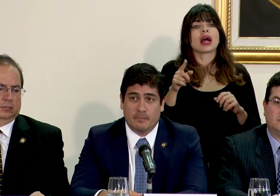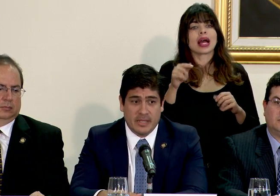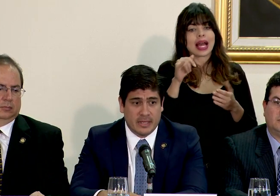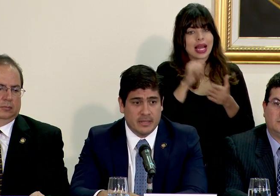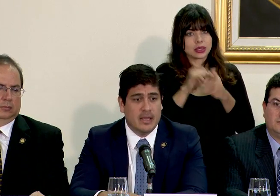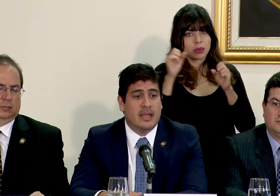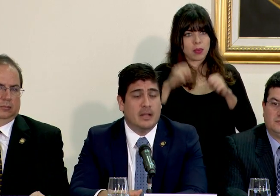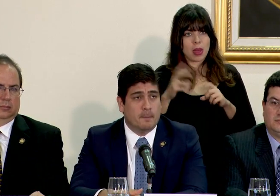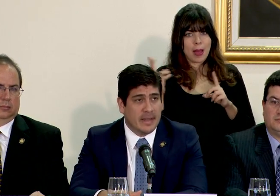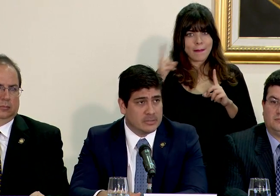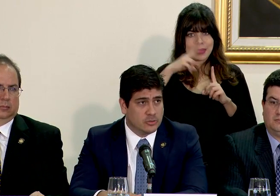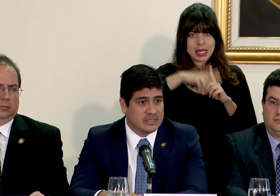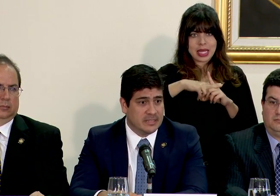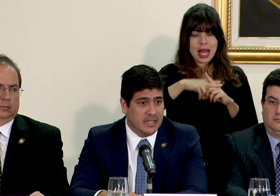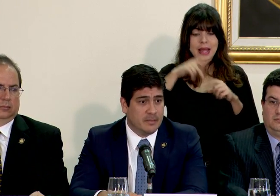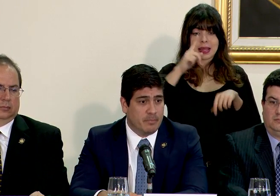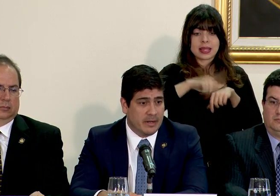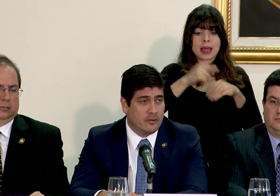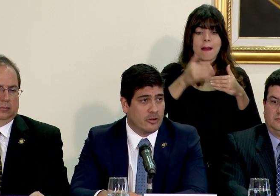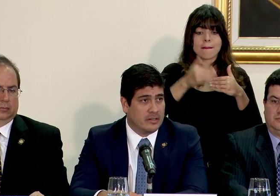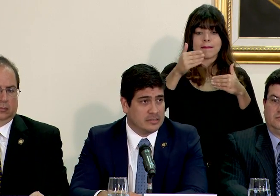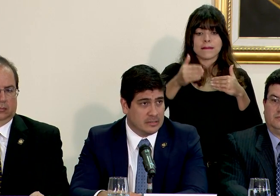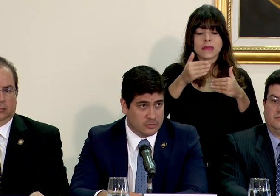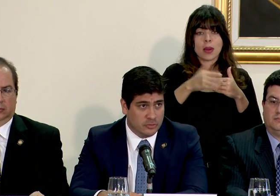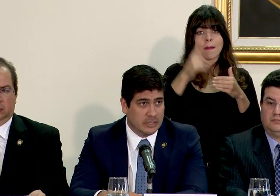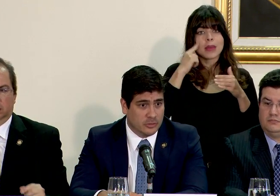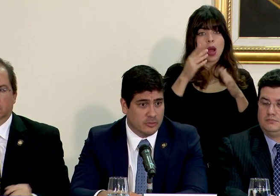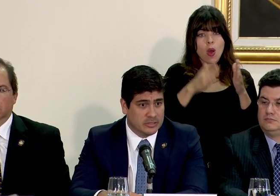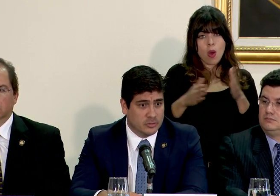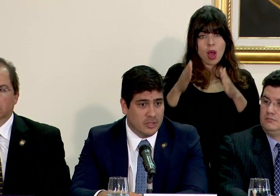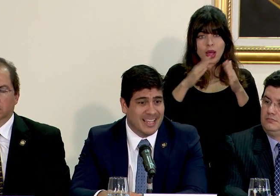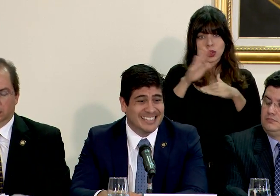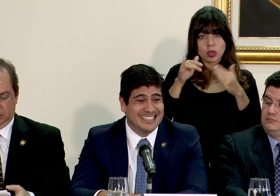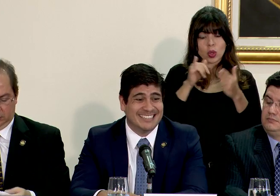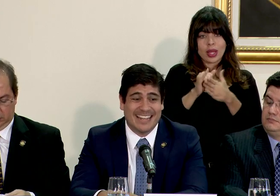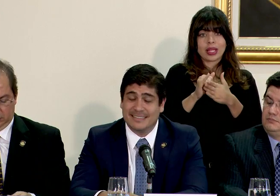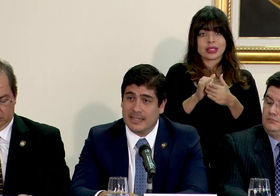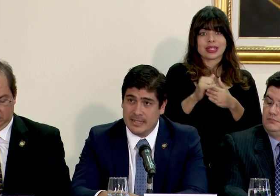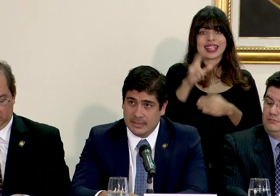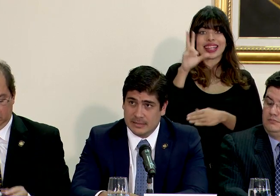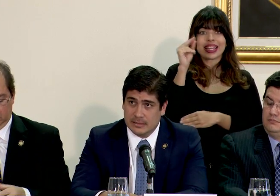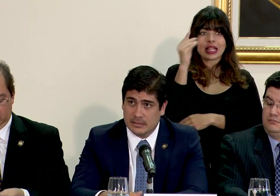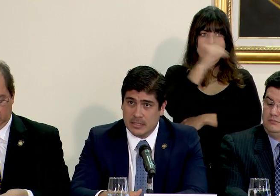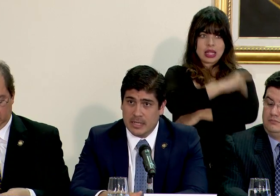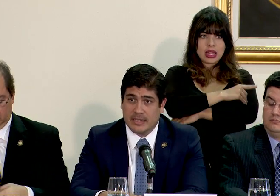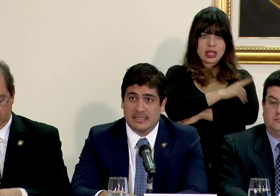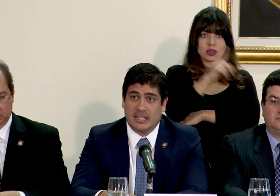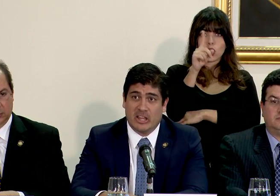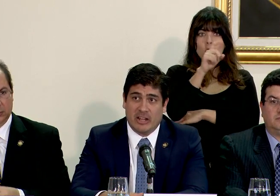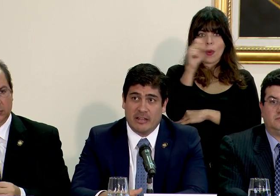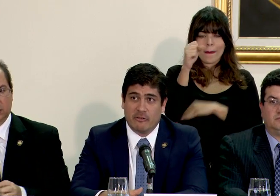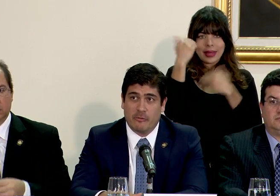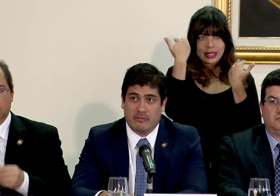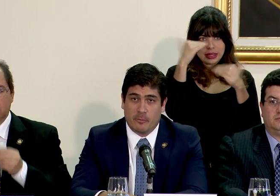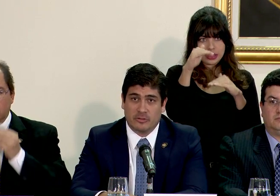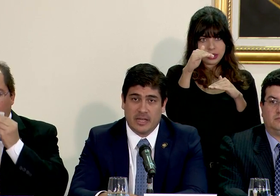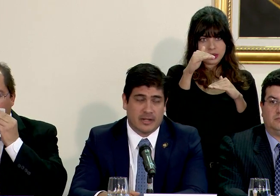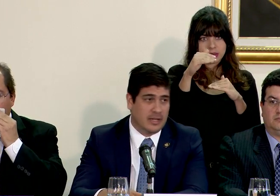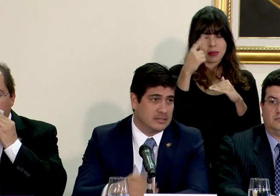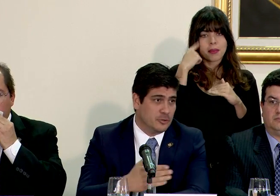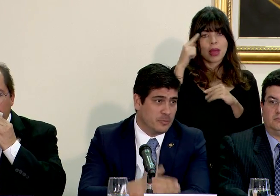esto se aplique. El plazo que se tiene para la organización de todo esto es de 30 días que se le deberá